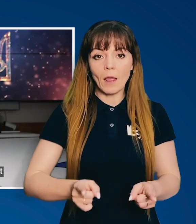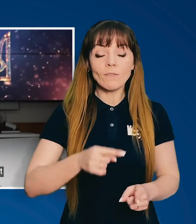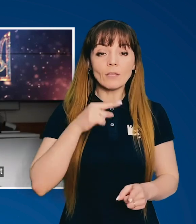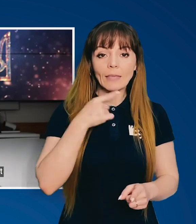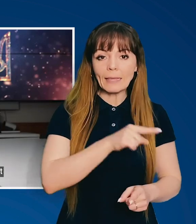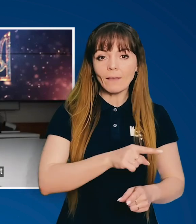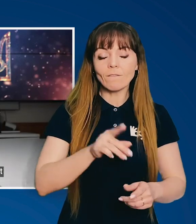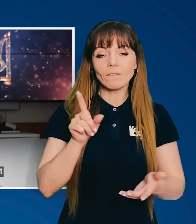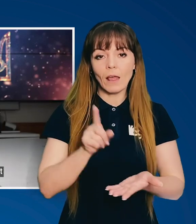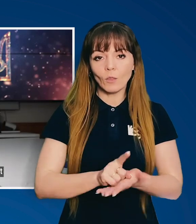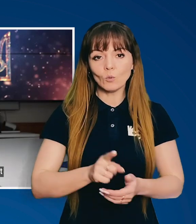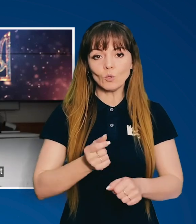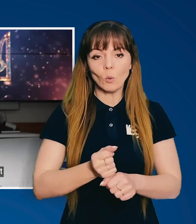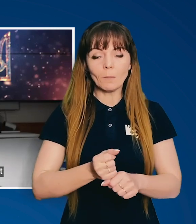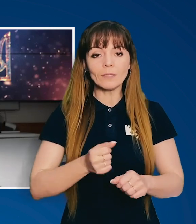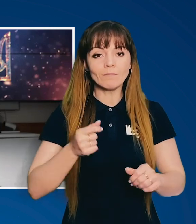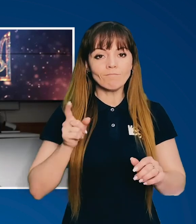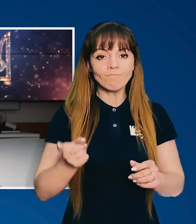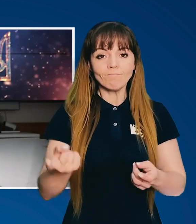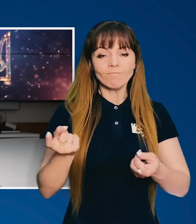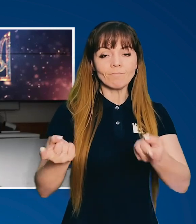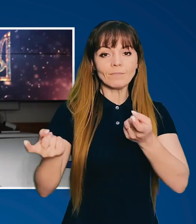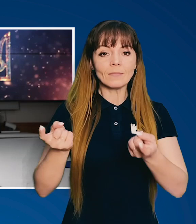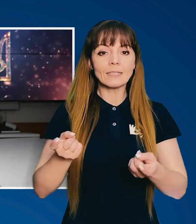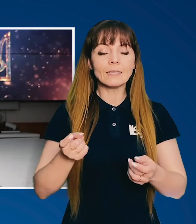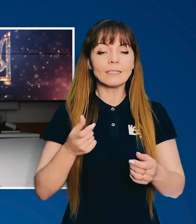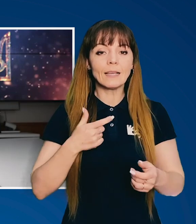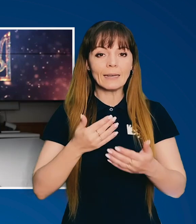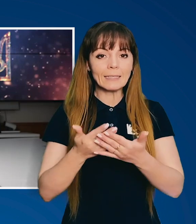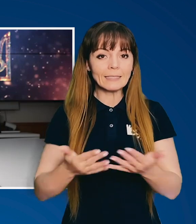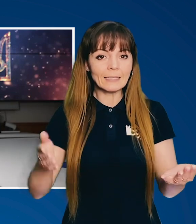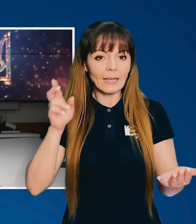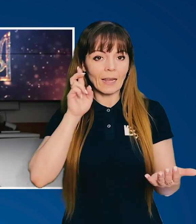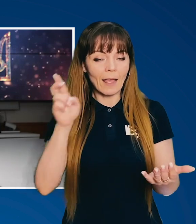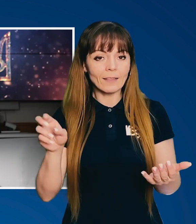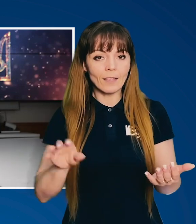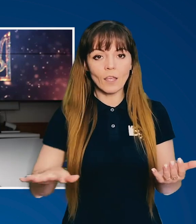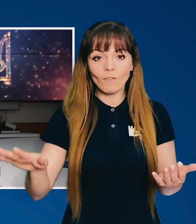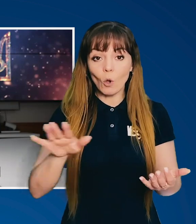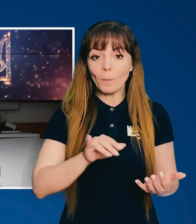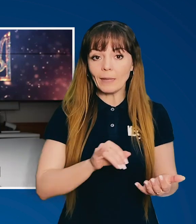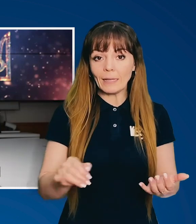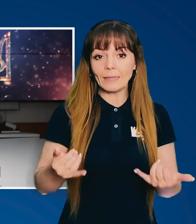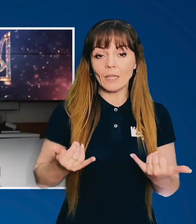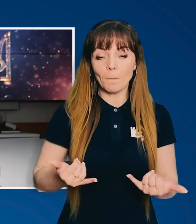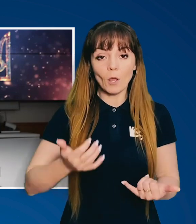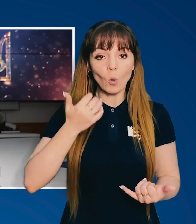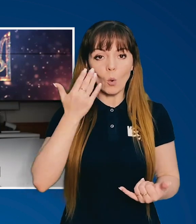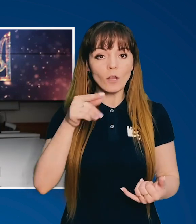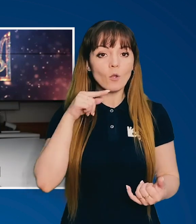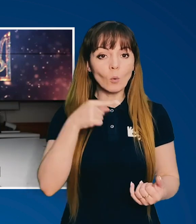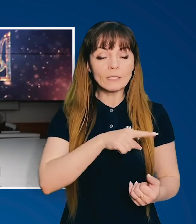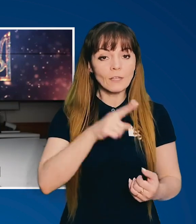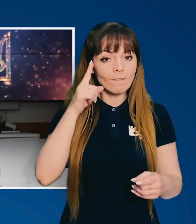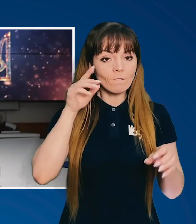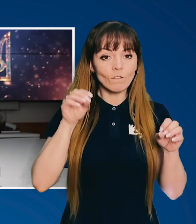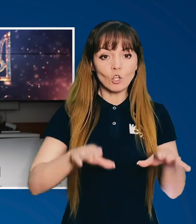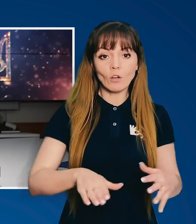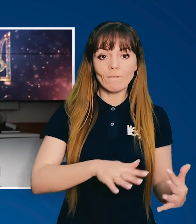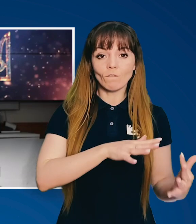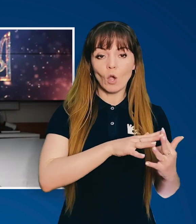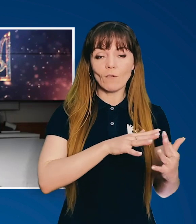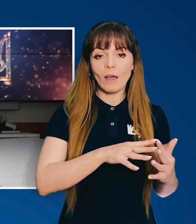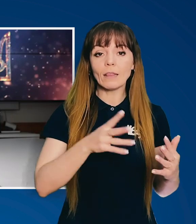Але насправді їй вдалося зробити залежними від себе різні країни Європи. І тепер, коли Росія